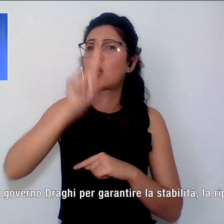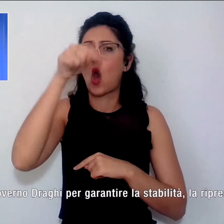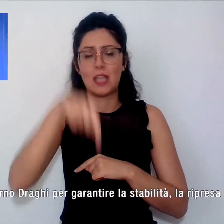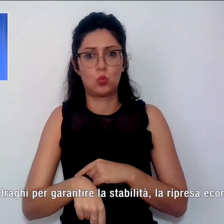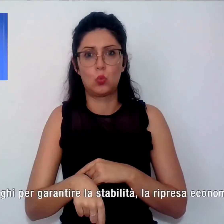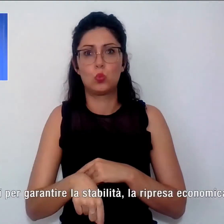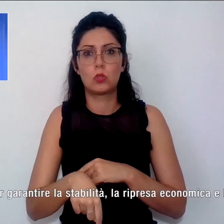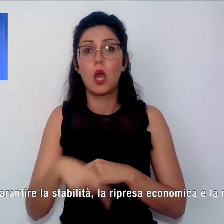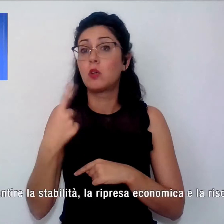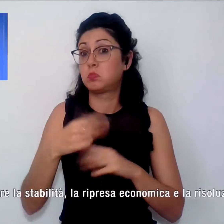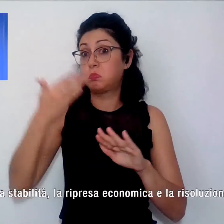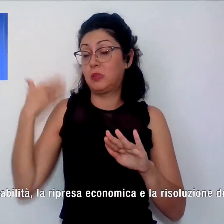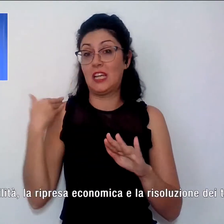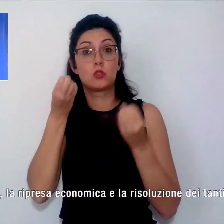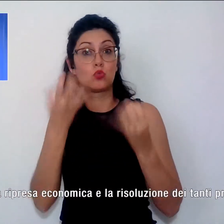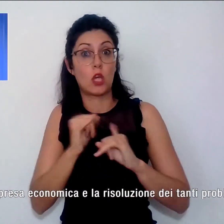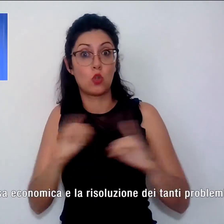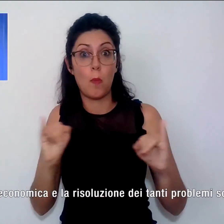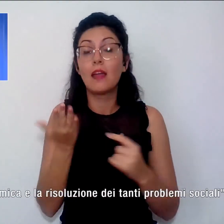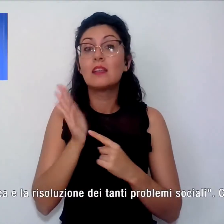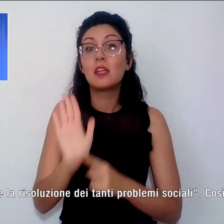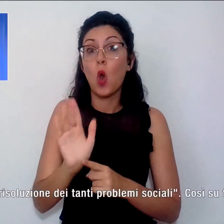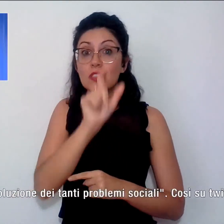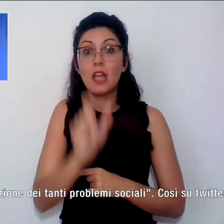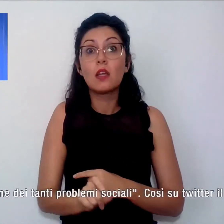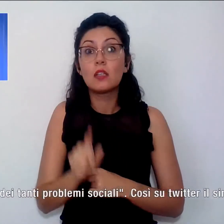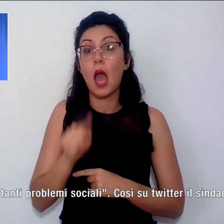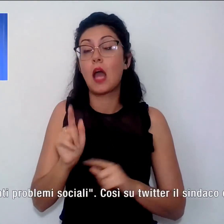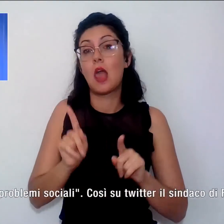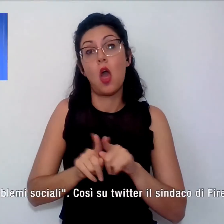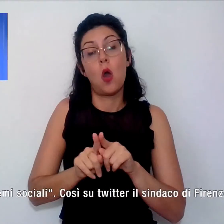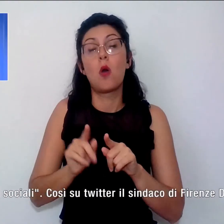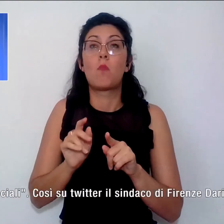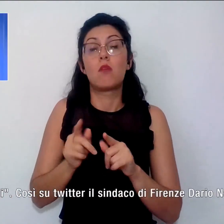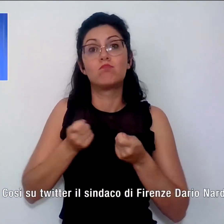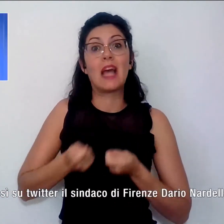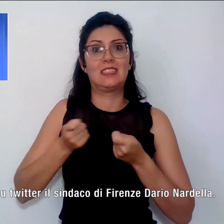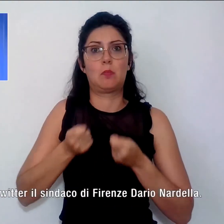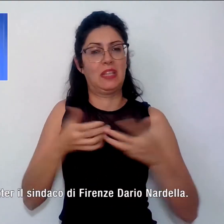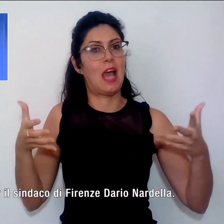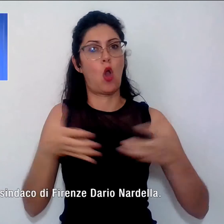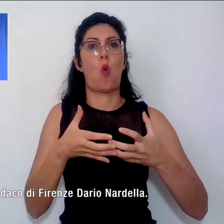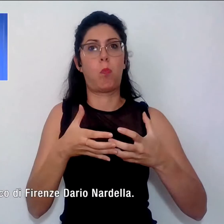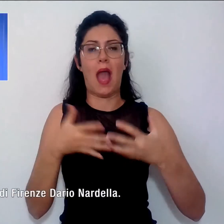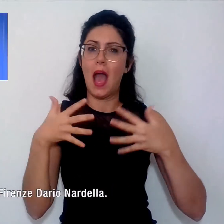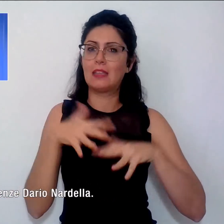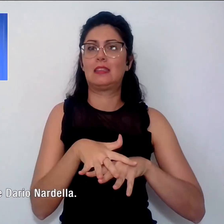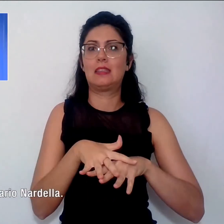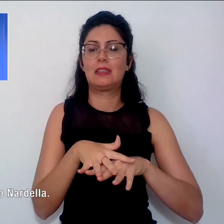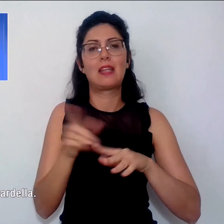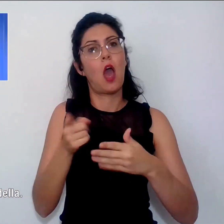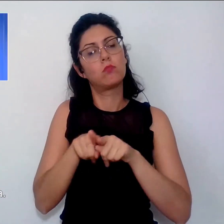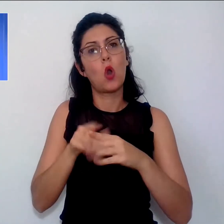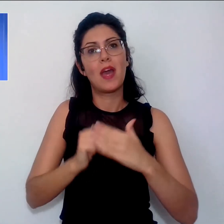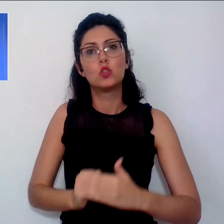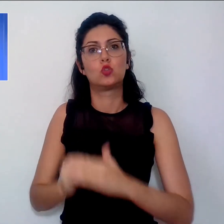Un fatto mai avvenuto prima che dimostra come nel paese si è nata una spinta compatta, trasversale, a sostegno della continuità